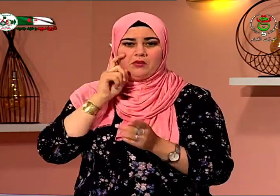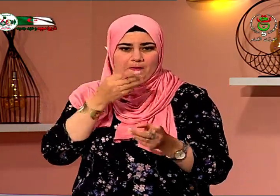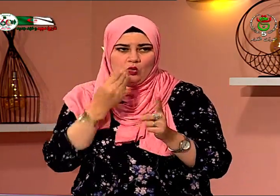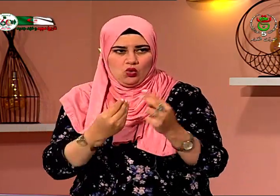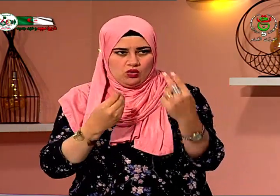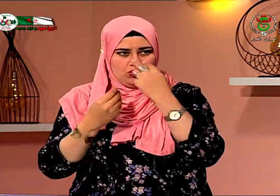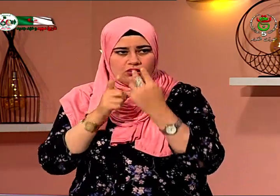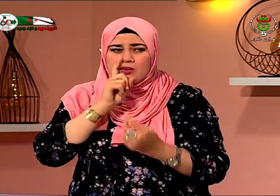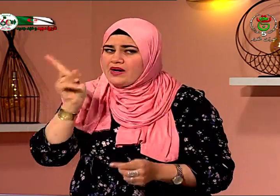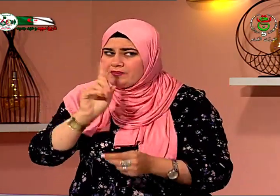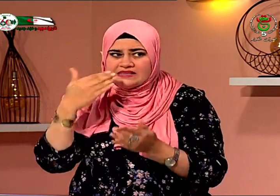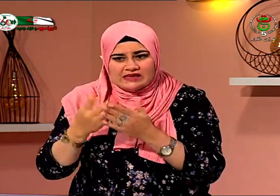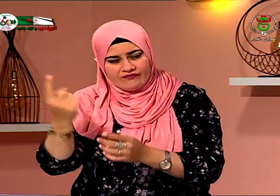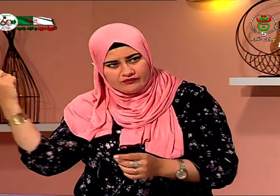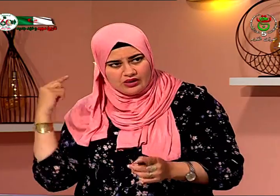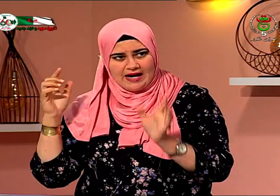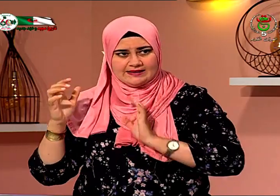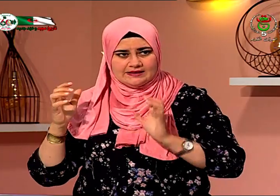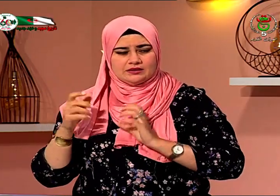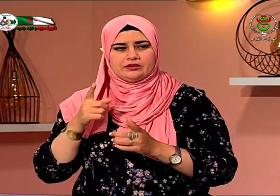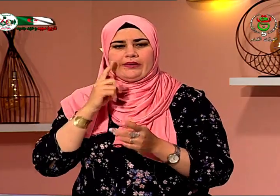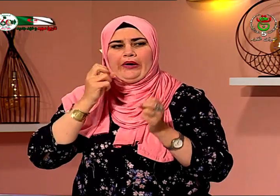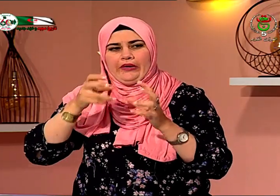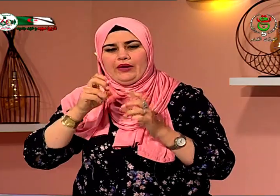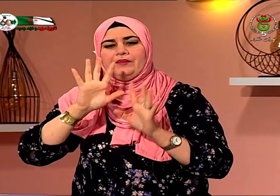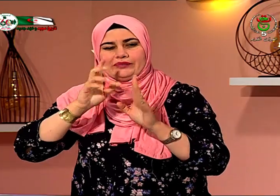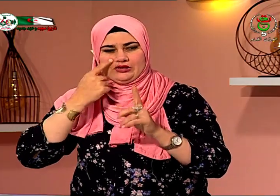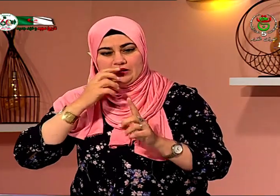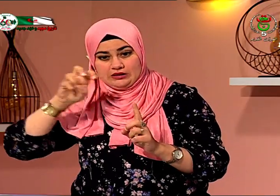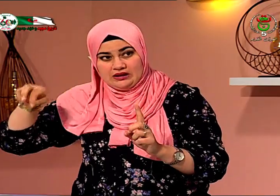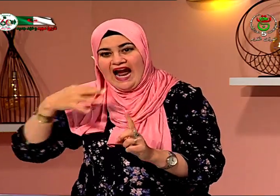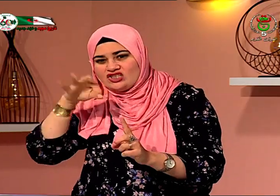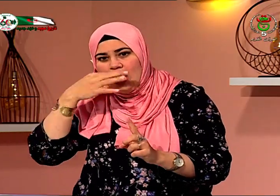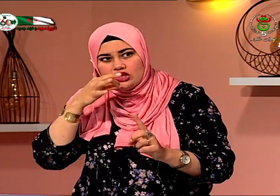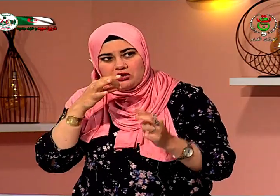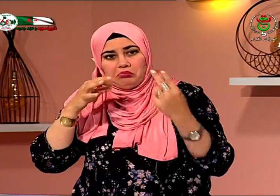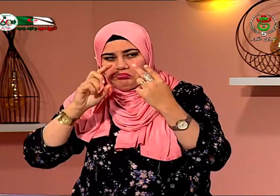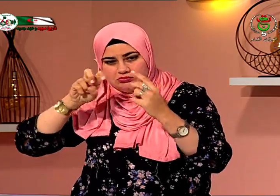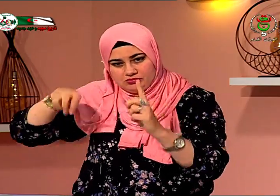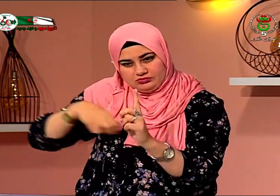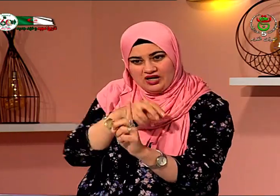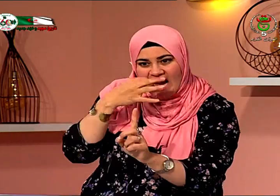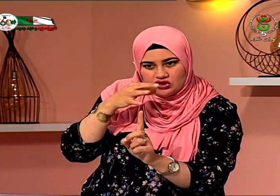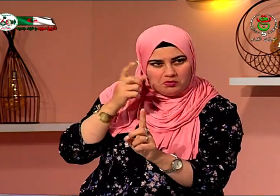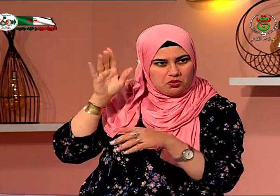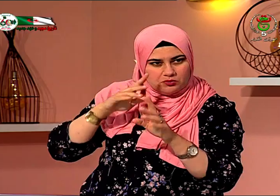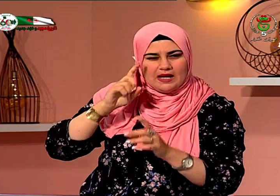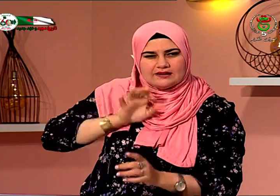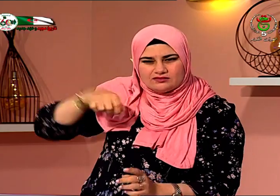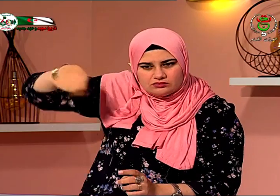أخذ المفاتيح ونظر إلي وقام بترجيح المفاتيح أمامي وكنت